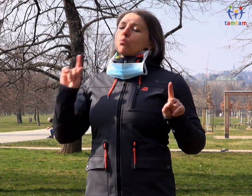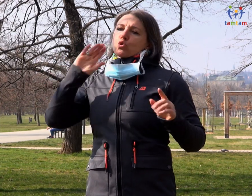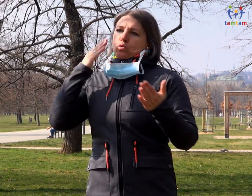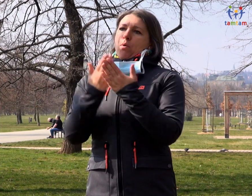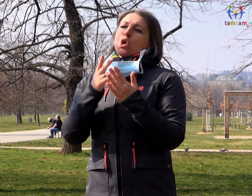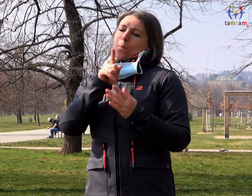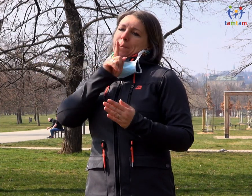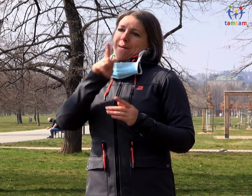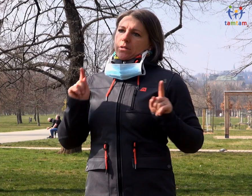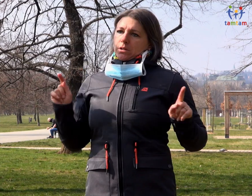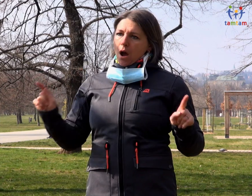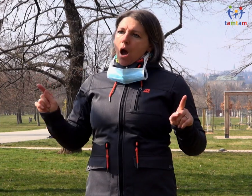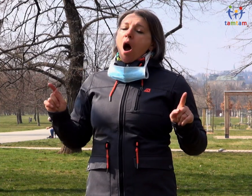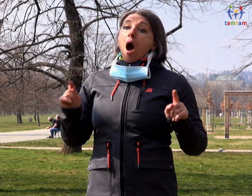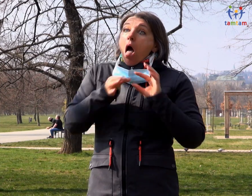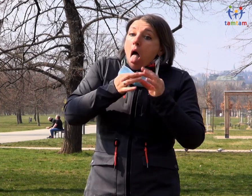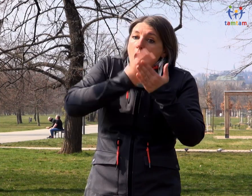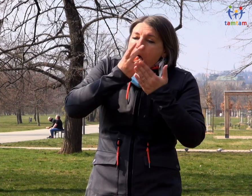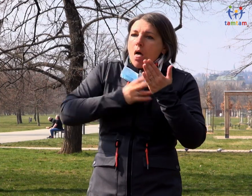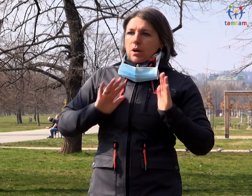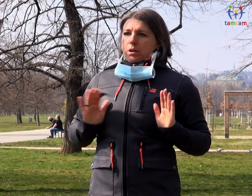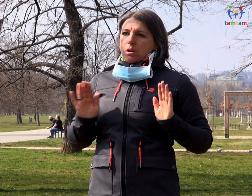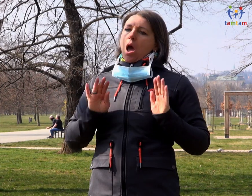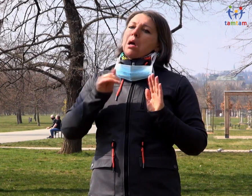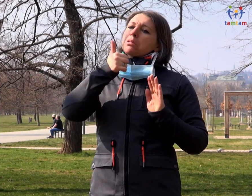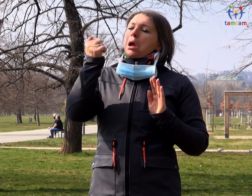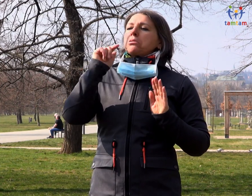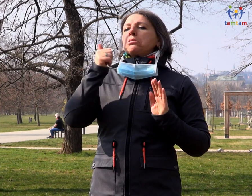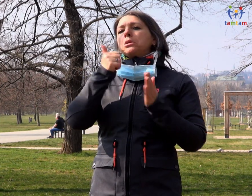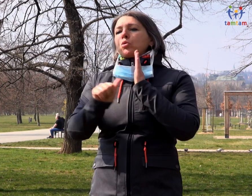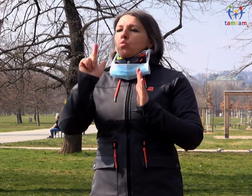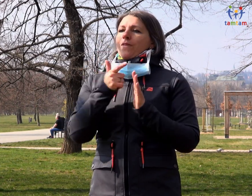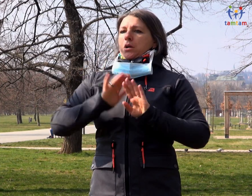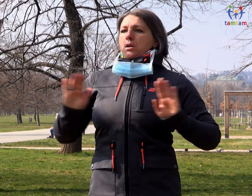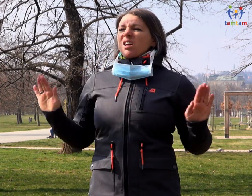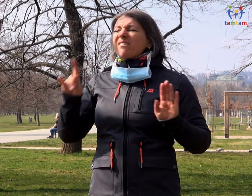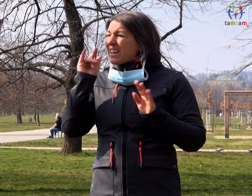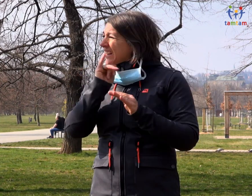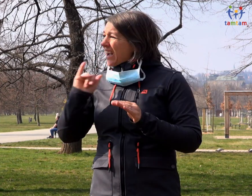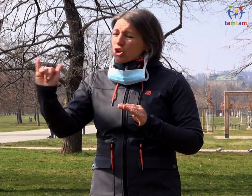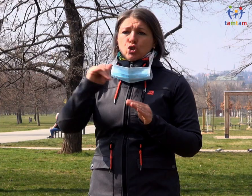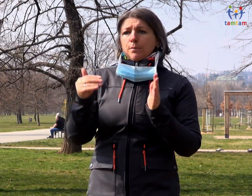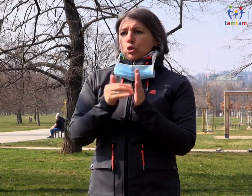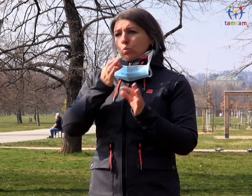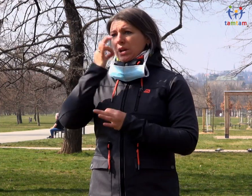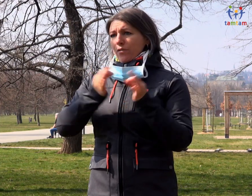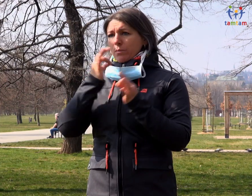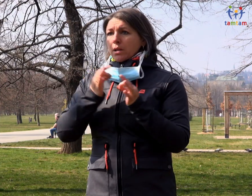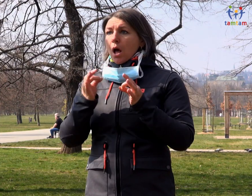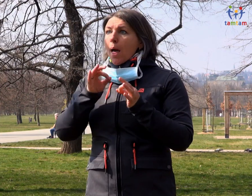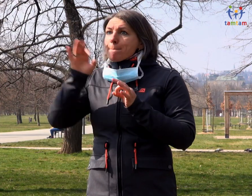můžeme spolehnout. Samozřejmě, že je potřebujeme ty informace. Ale nehledat a nespekulovat nad velkým množstvím